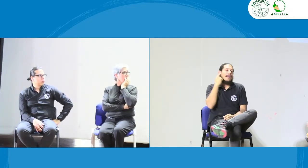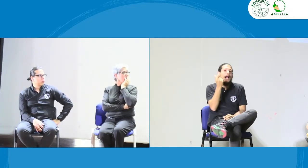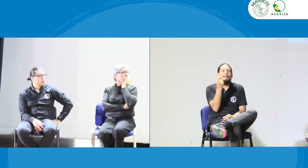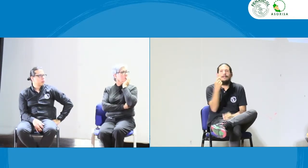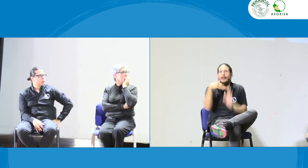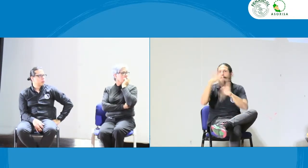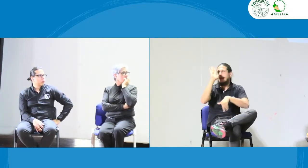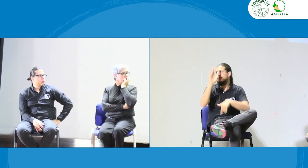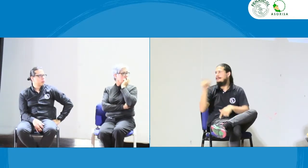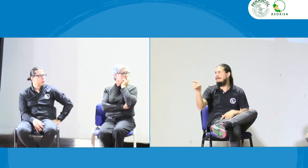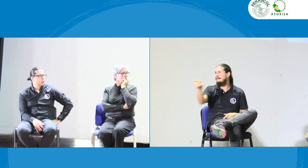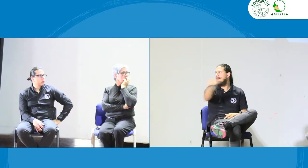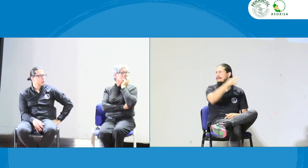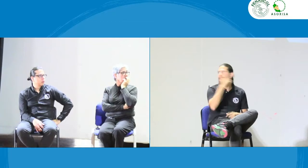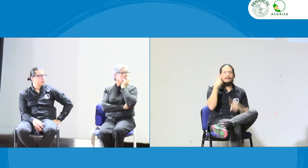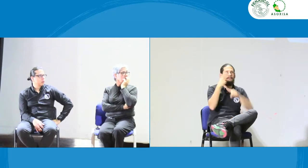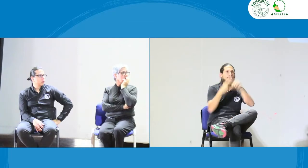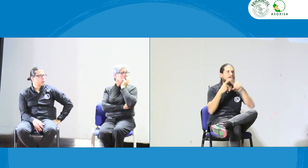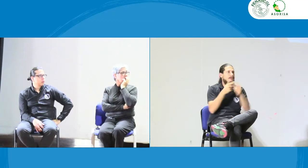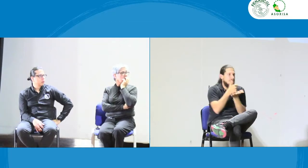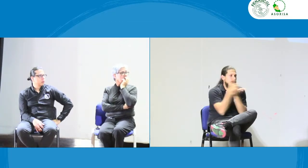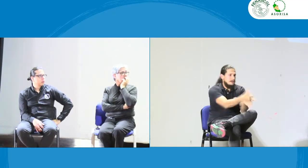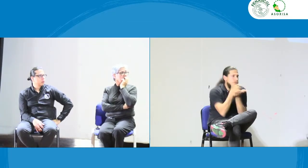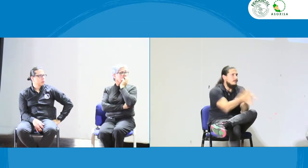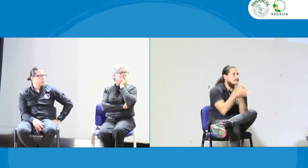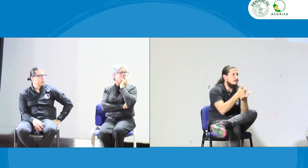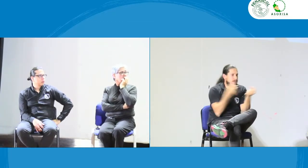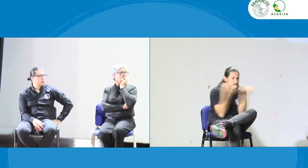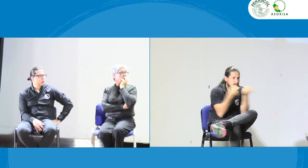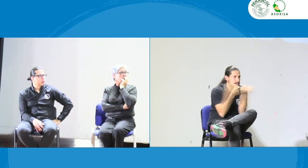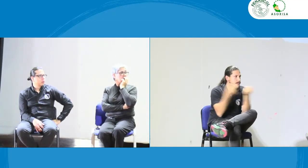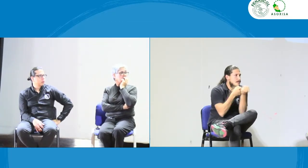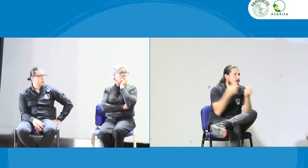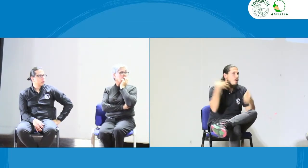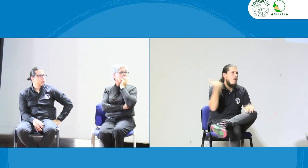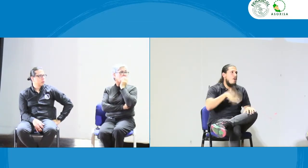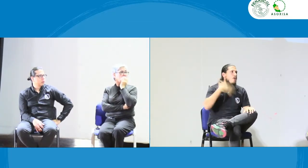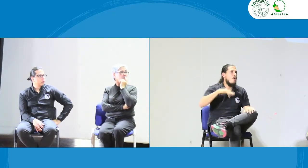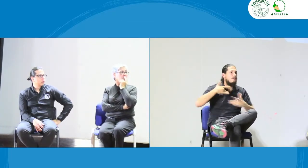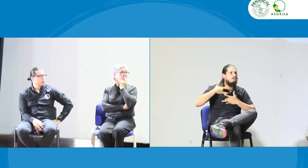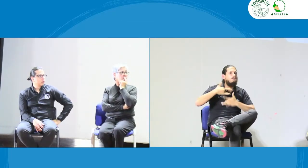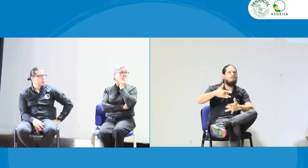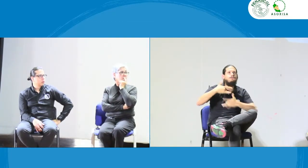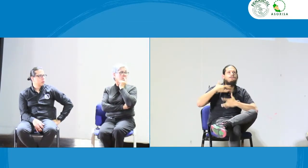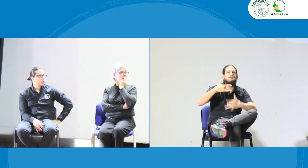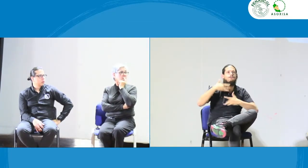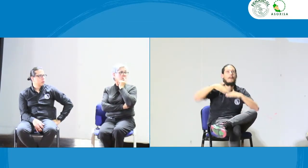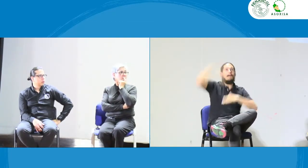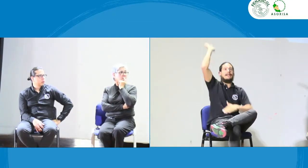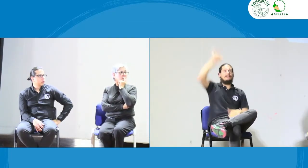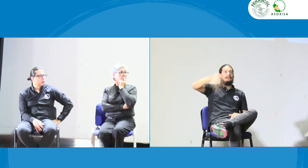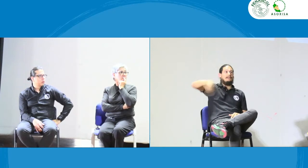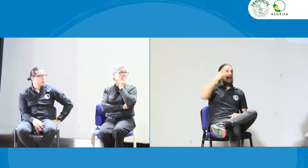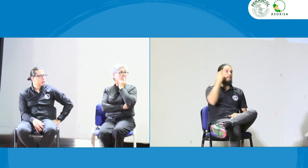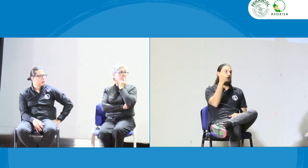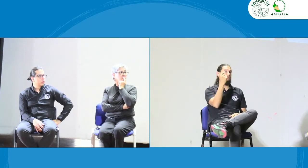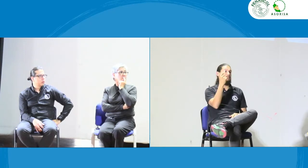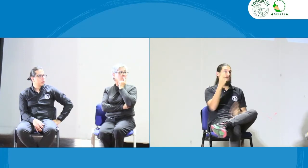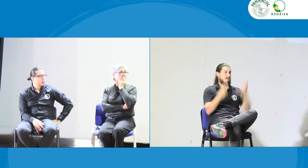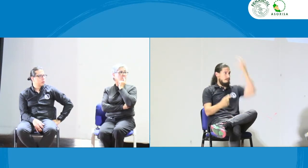intérpretes con hipoacusia. Ellos eran los que estaban allí apoyando el servicio de interpretación de manera voluntaria. En su mayoría, era de